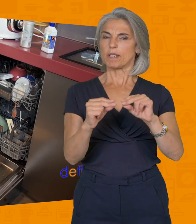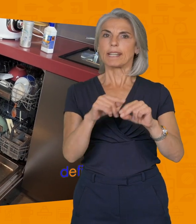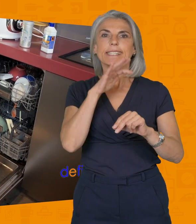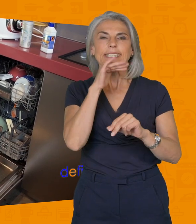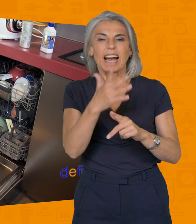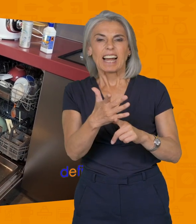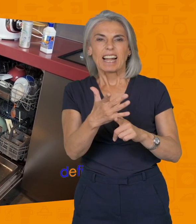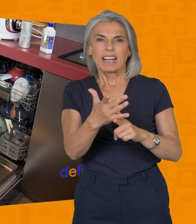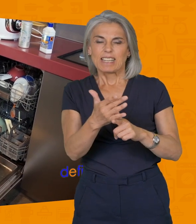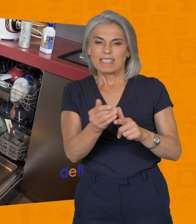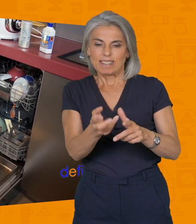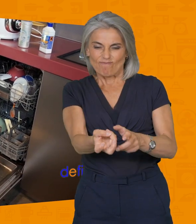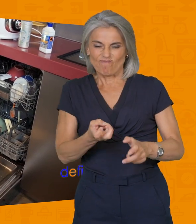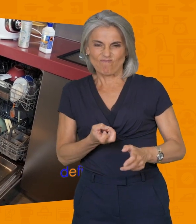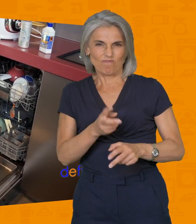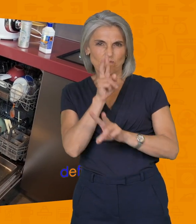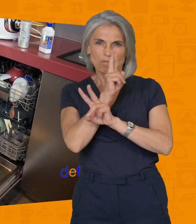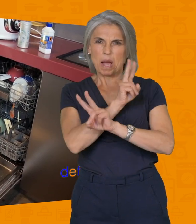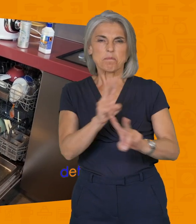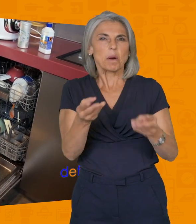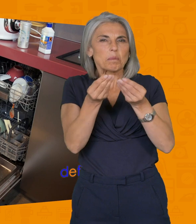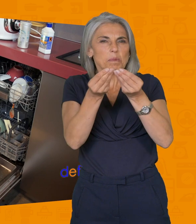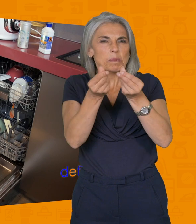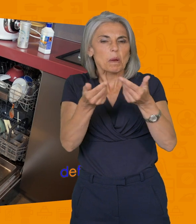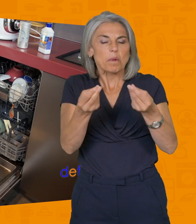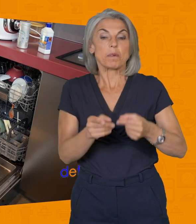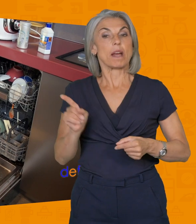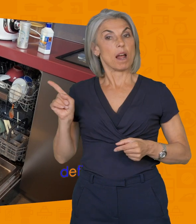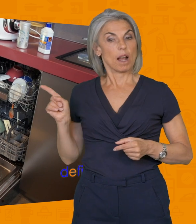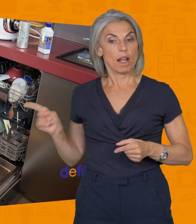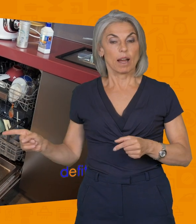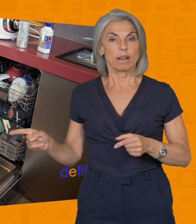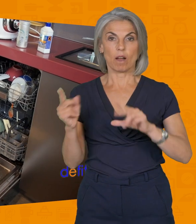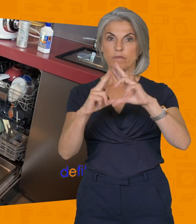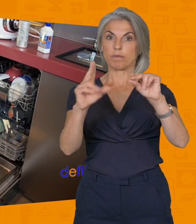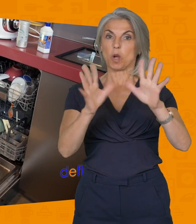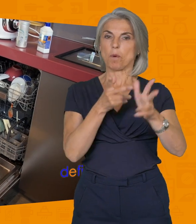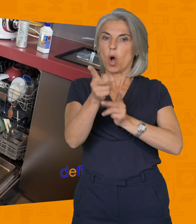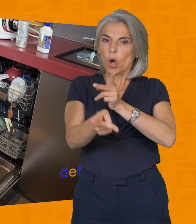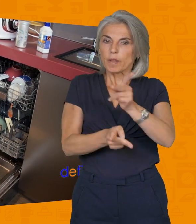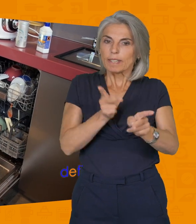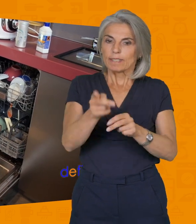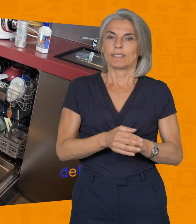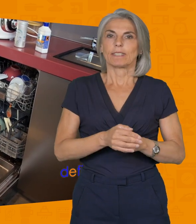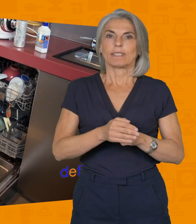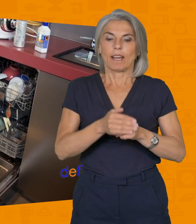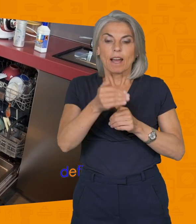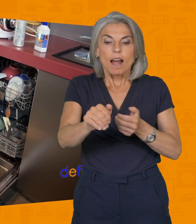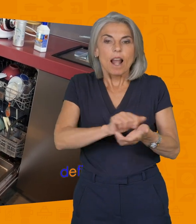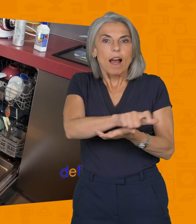sale et quand la vaisselle sortait après un lavage, elle était toujours poisseuse. Ici, on va vous parler d'entretien car les lave-vaisselles sont